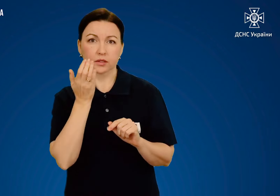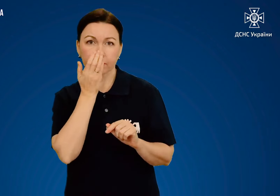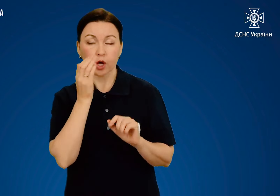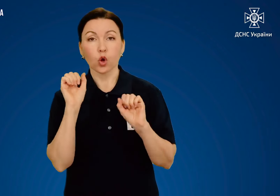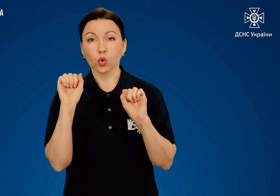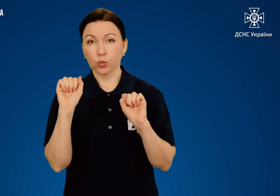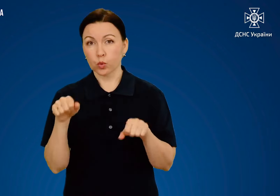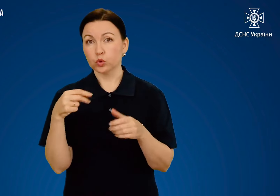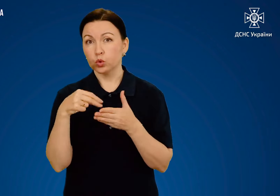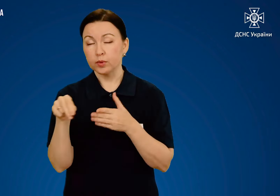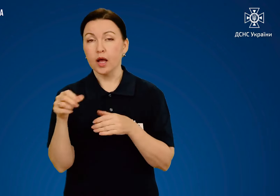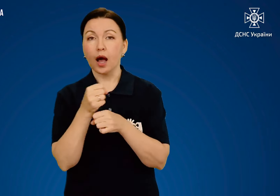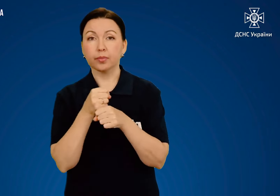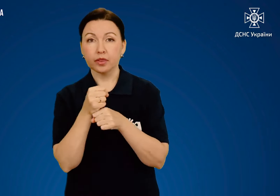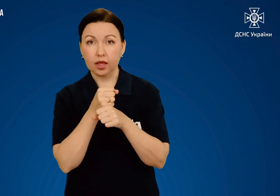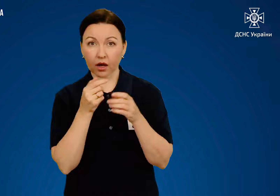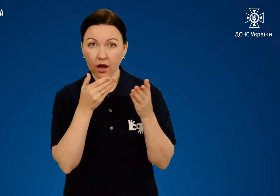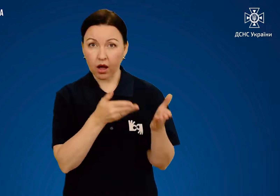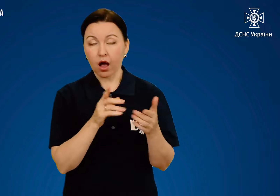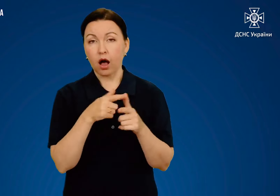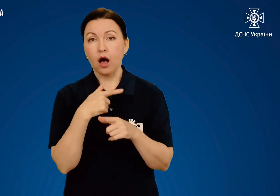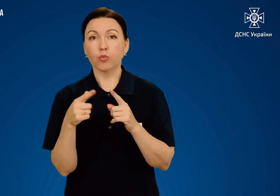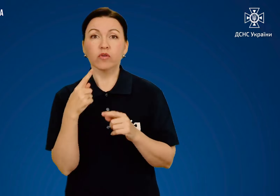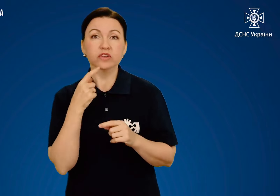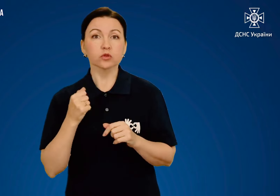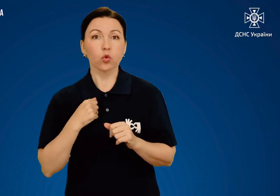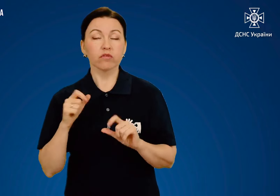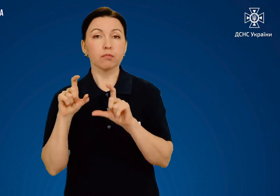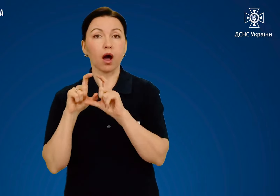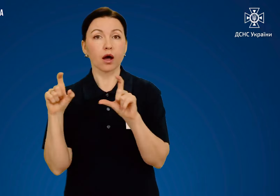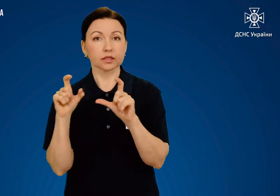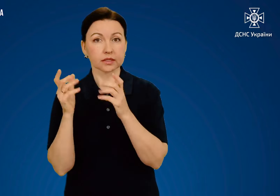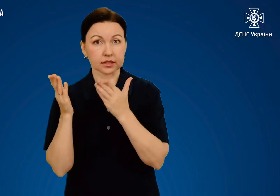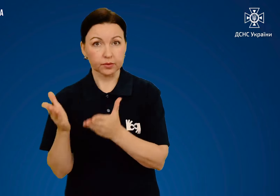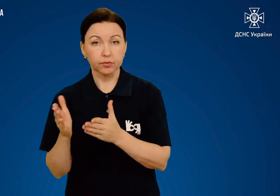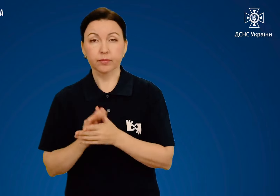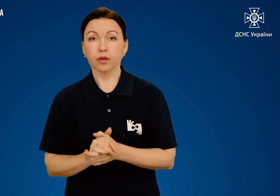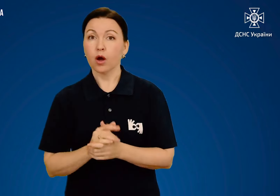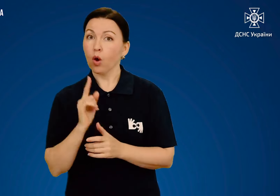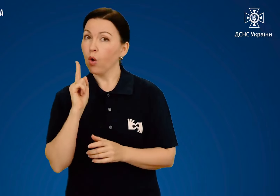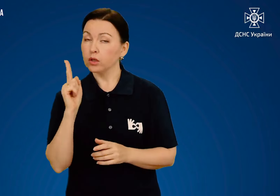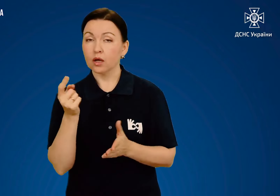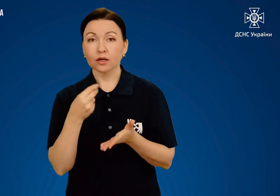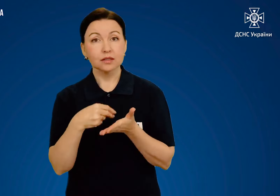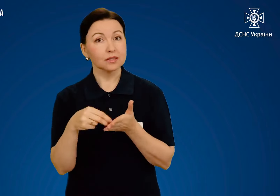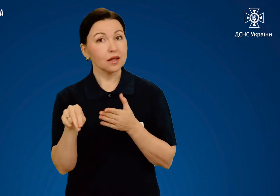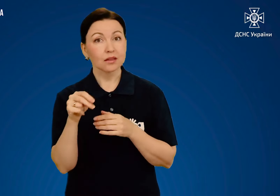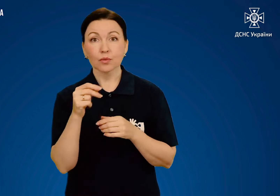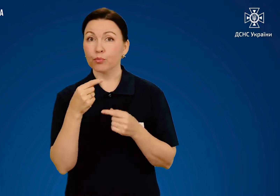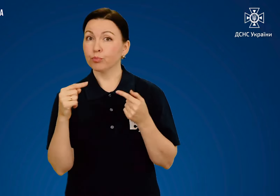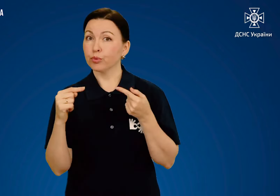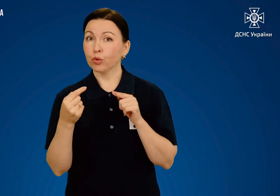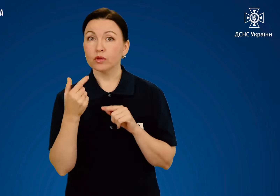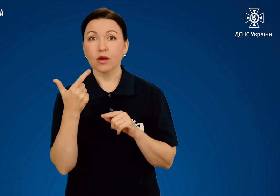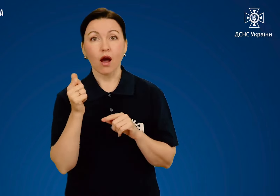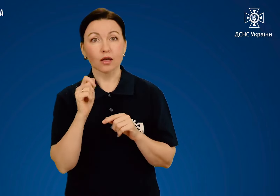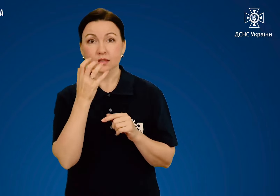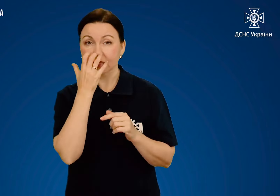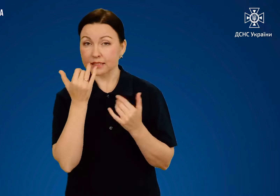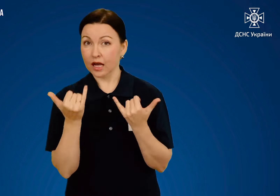Купити його можна в аптеці або військовому магазині. Однак дістати протигаз зараз майже